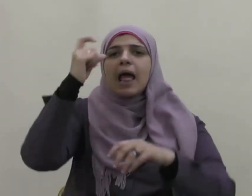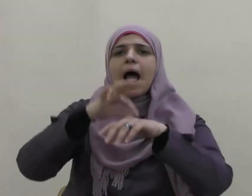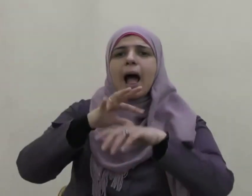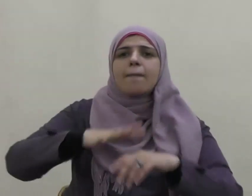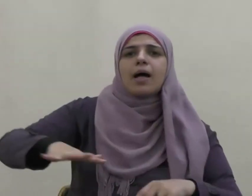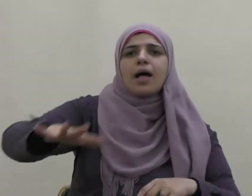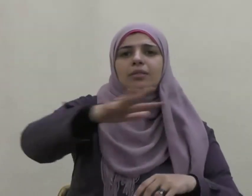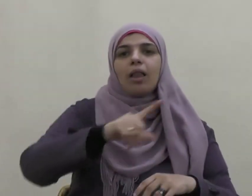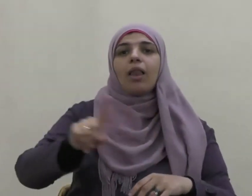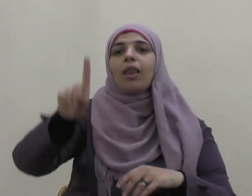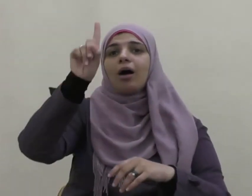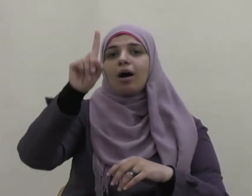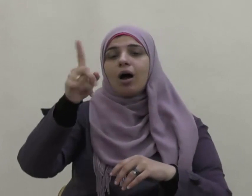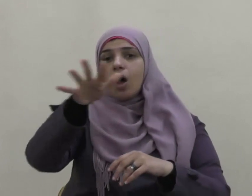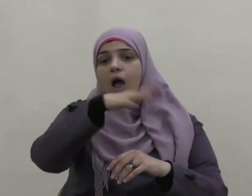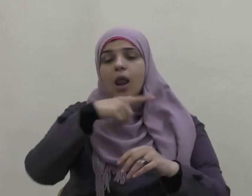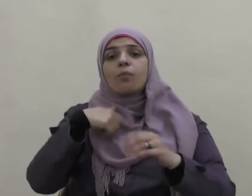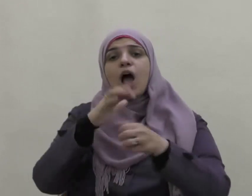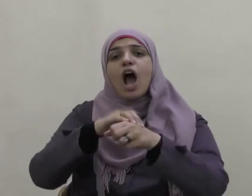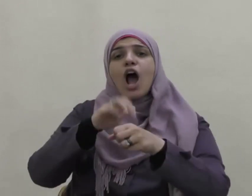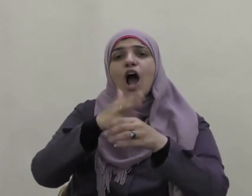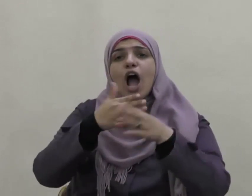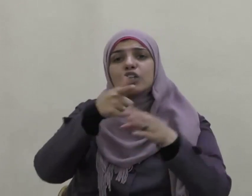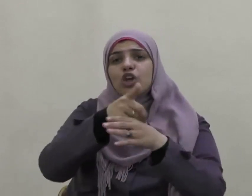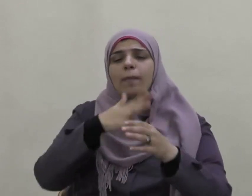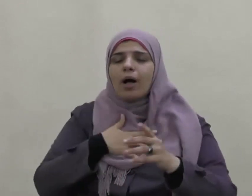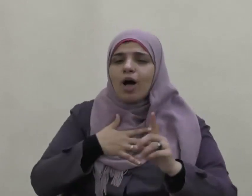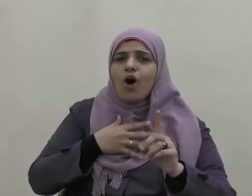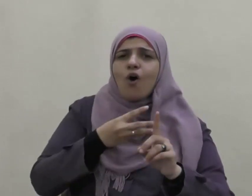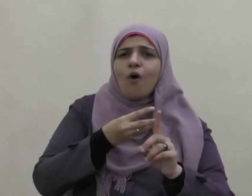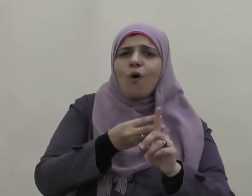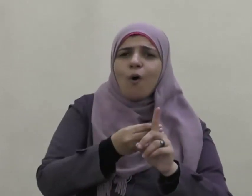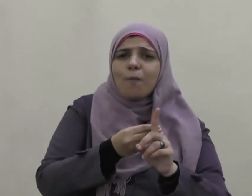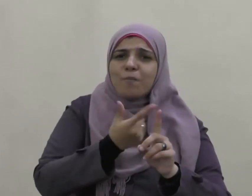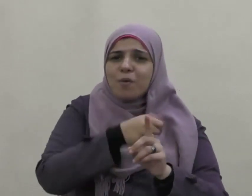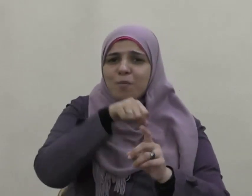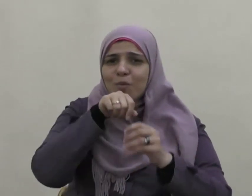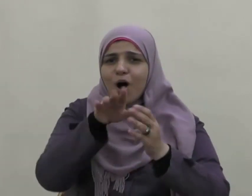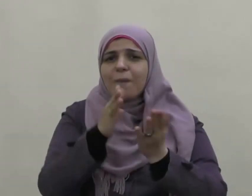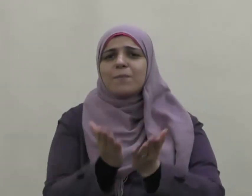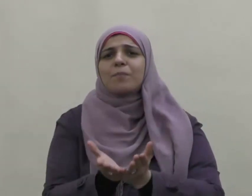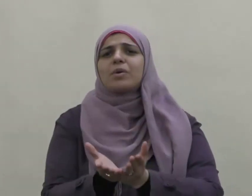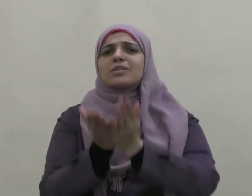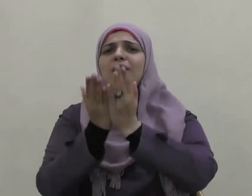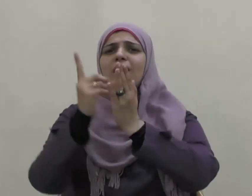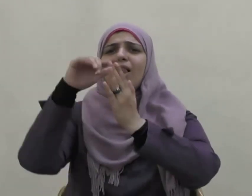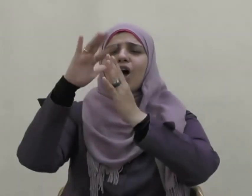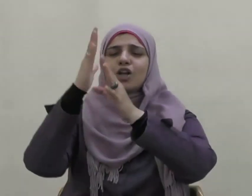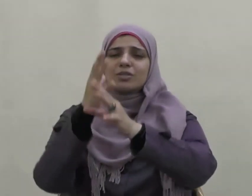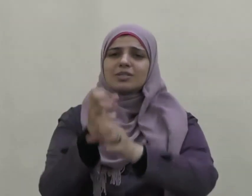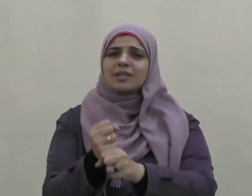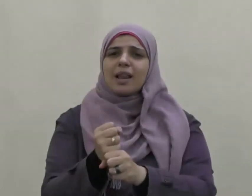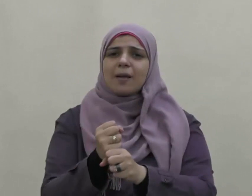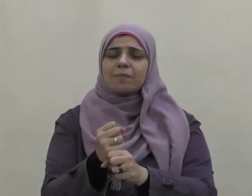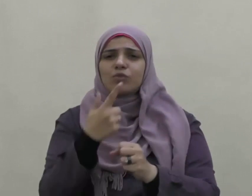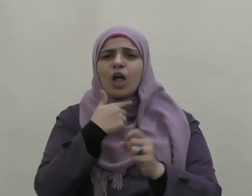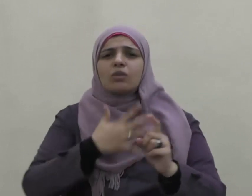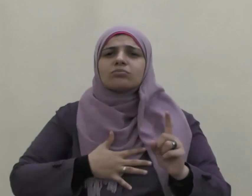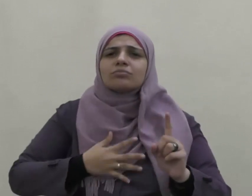الخشبة تحن إلى رسول الله صلى الله عليه وسلم شوقا إليه